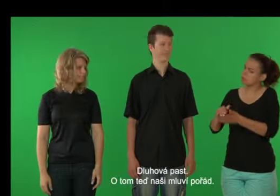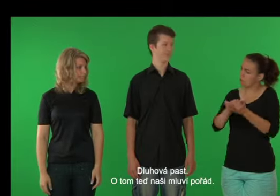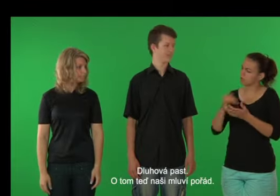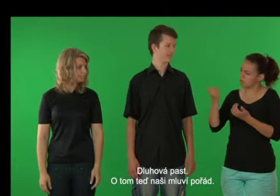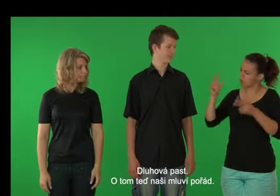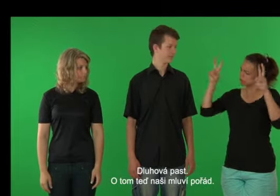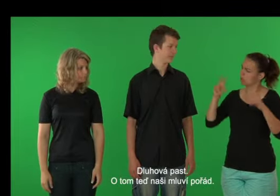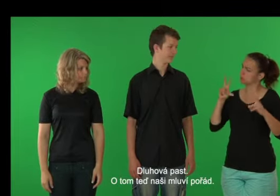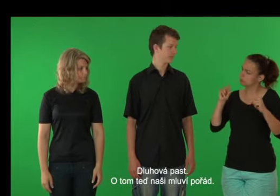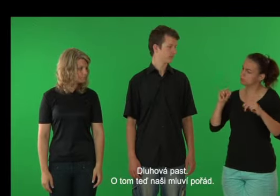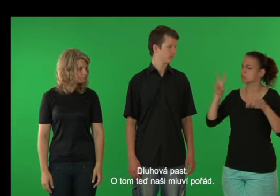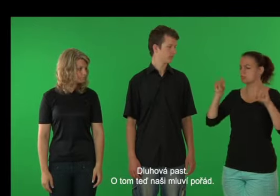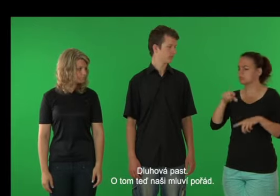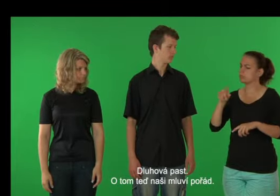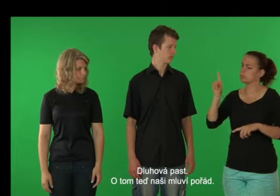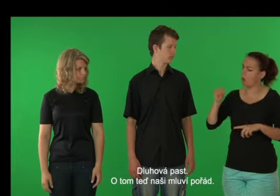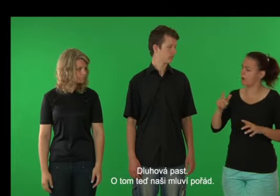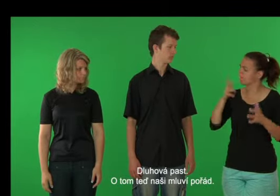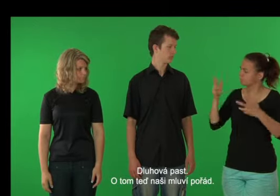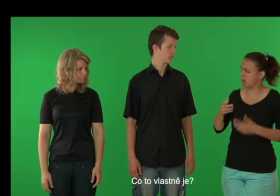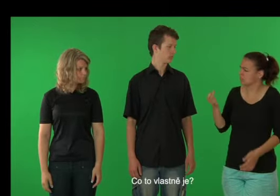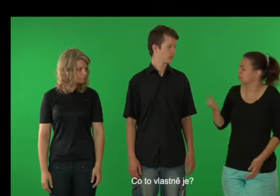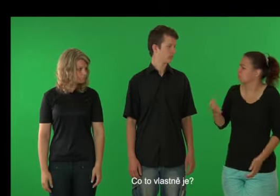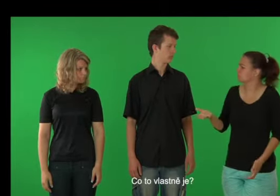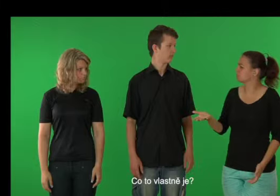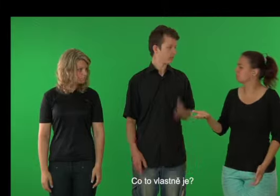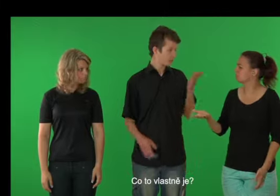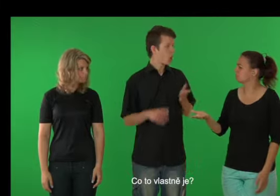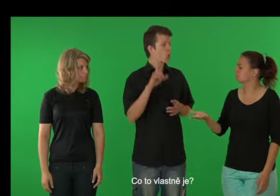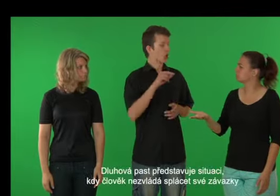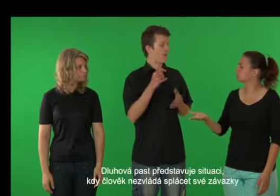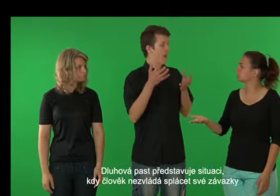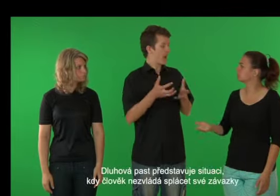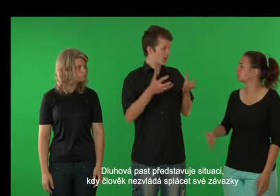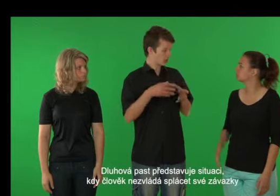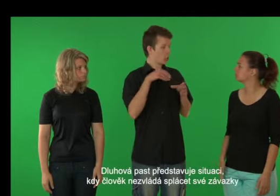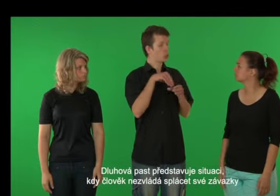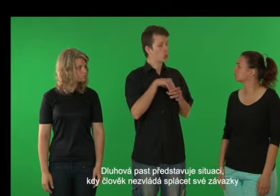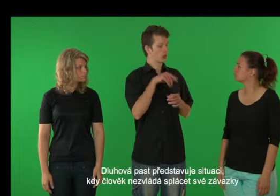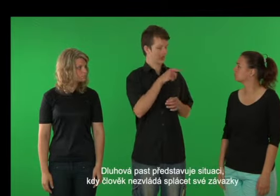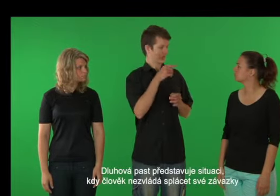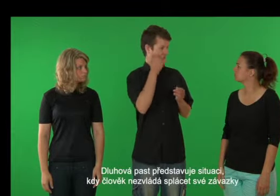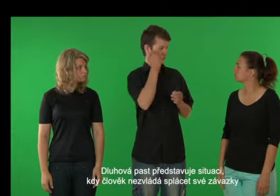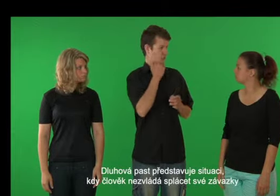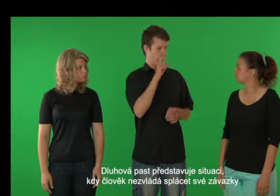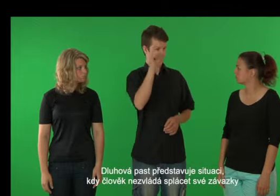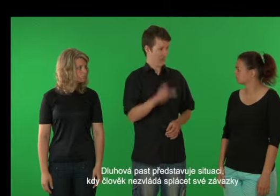Dluhová past? O tom teď naši mluví pořád. Co to vlastně je? Dluhová past představuje situaci,